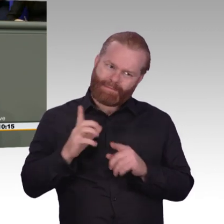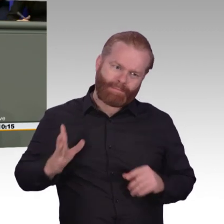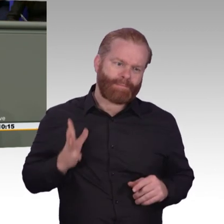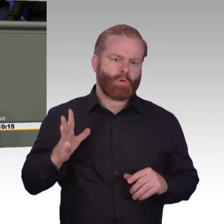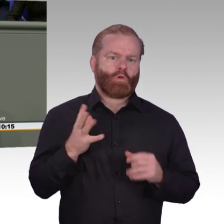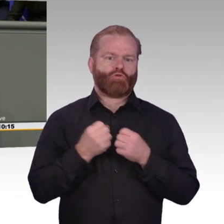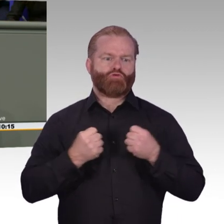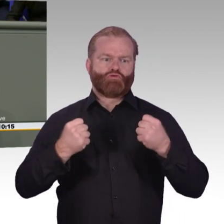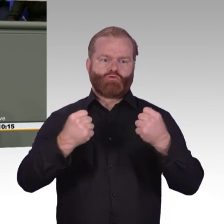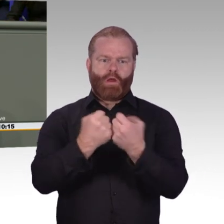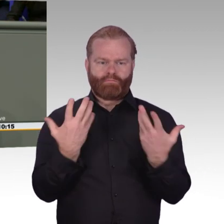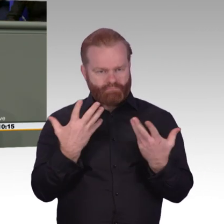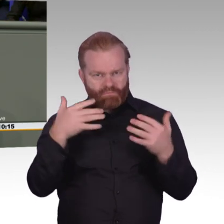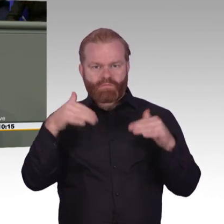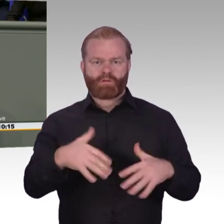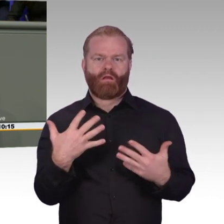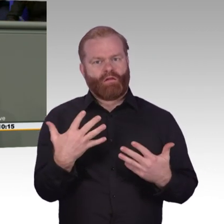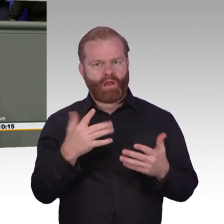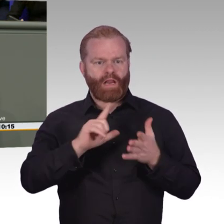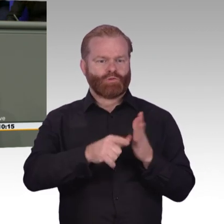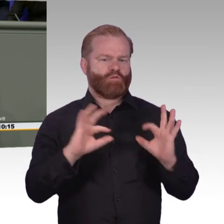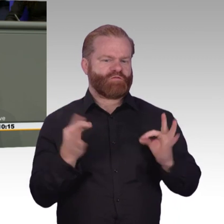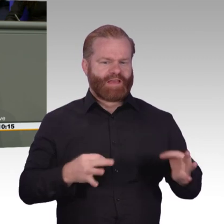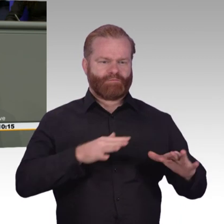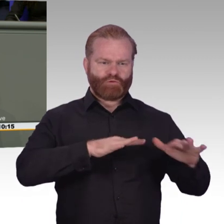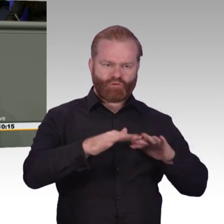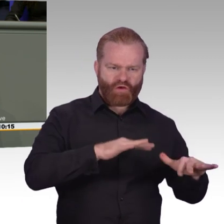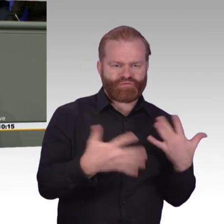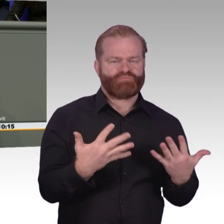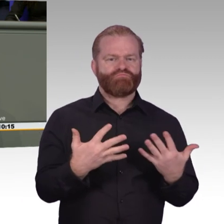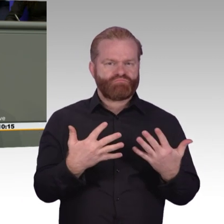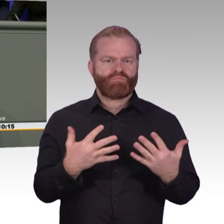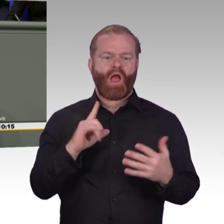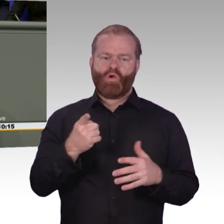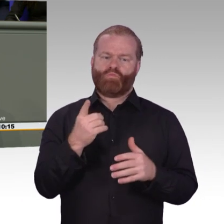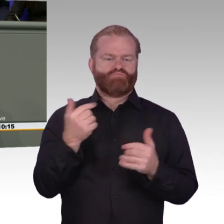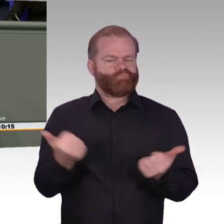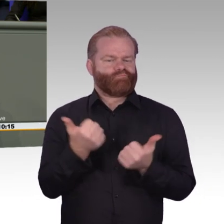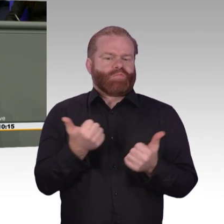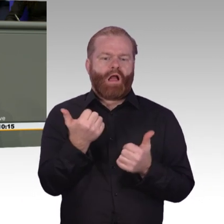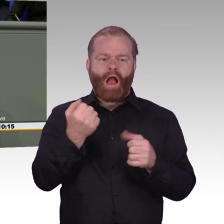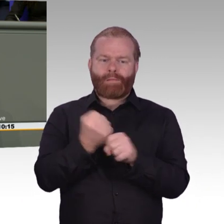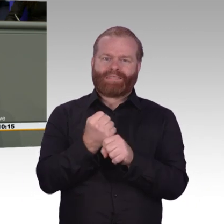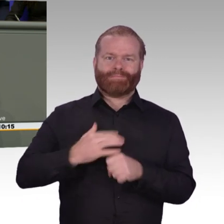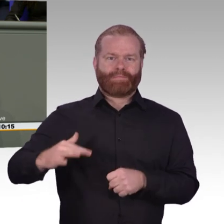Eine Weiterentwicklung dieser Erfolgsgeschichte auf digitalem Boden unter Einbindung der künstlichen Intelligenz.